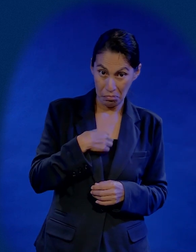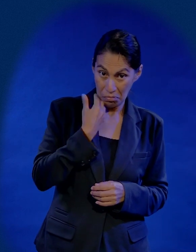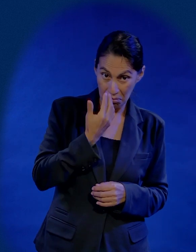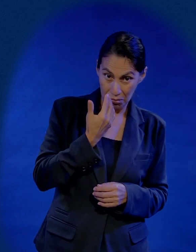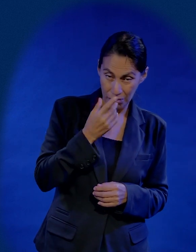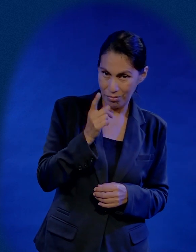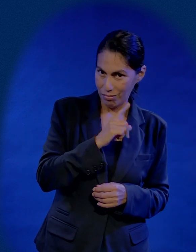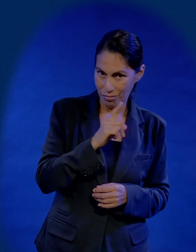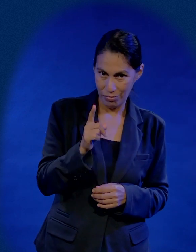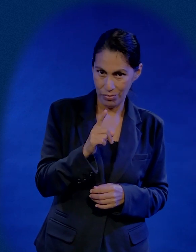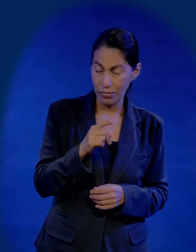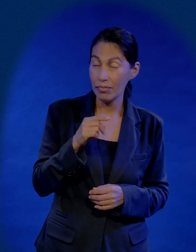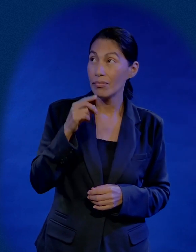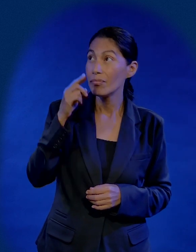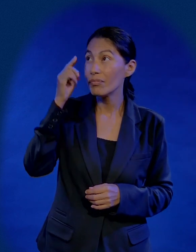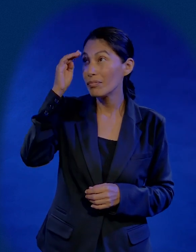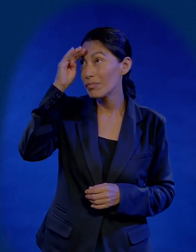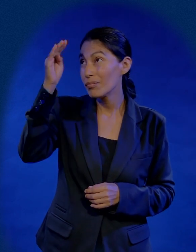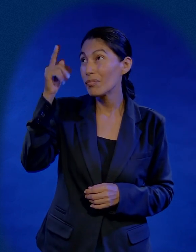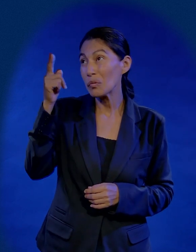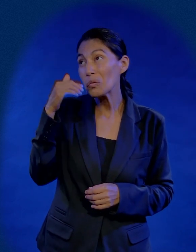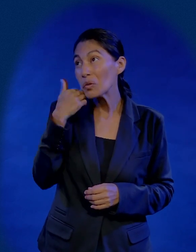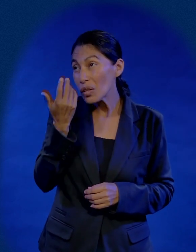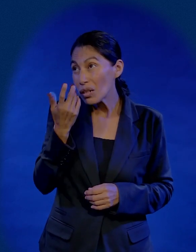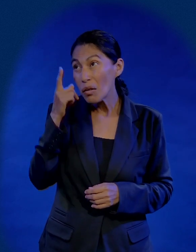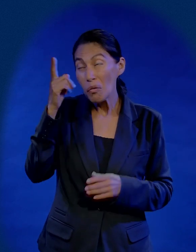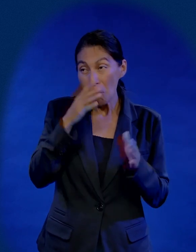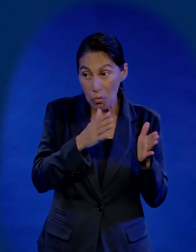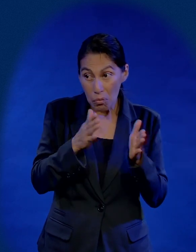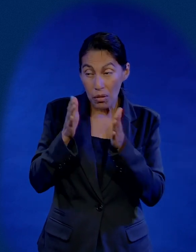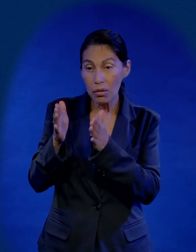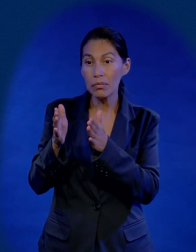aunque yo no quería dije muy bien Señor si ese es tu plan